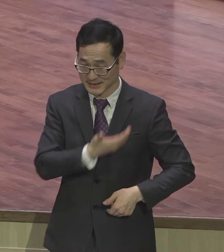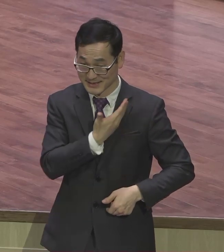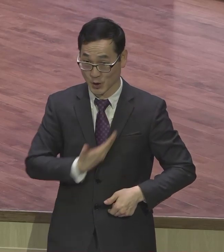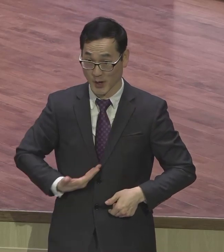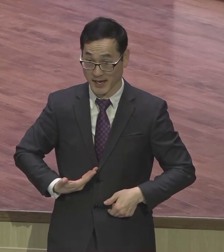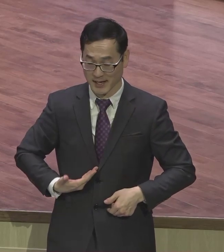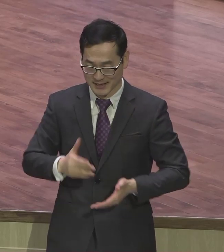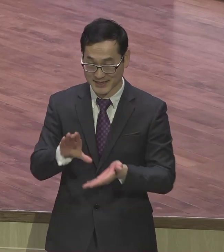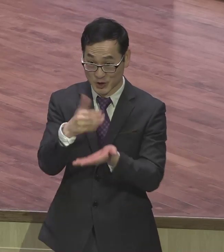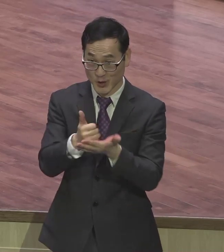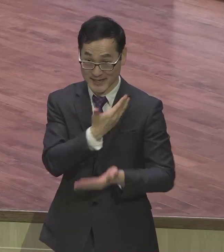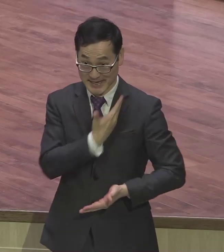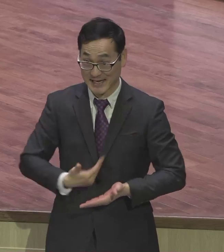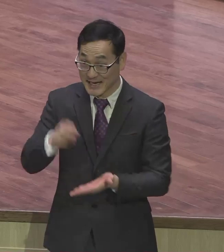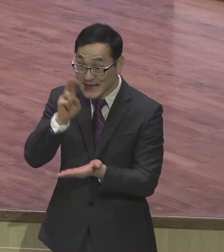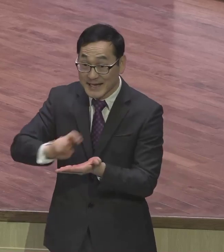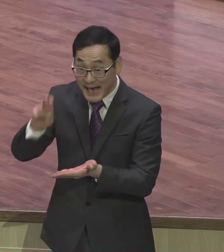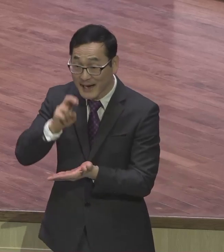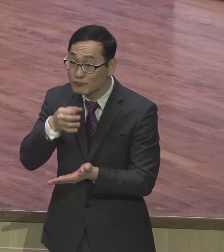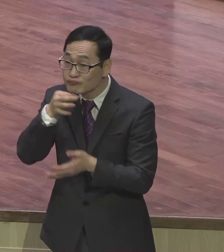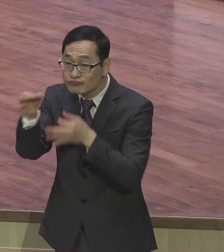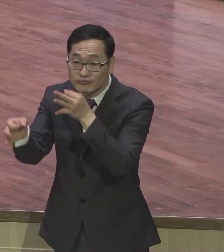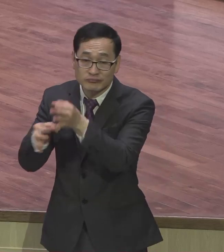부르면서 한번 고백해봅시다 그리스도의 제자